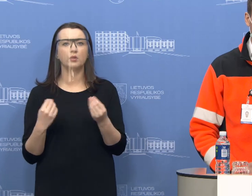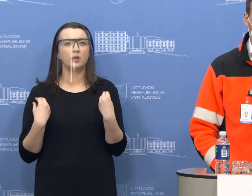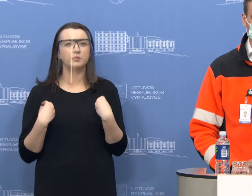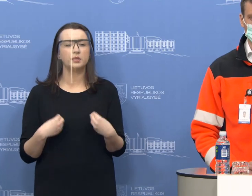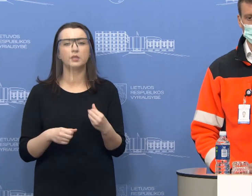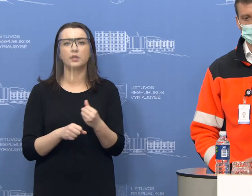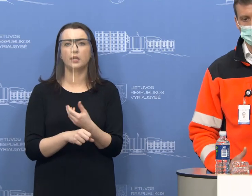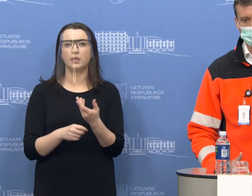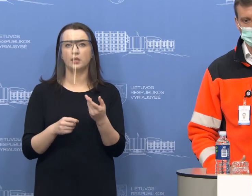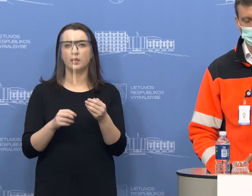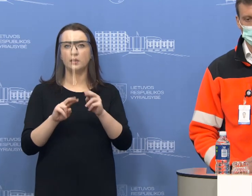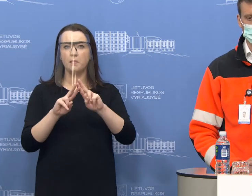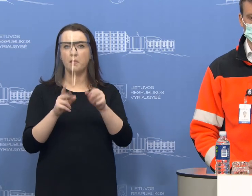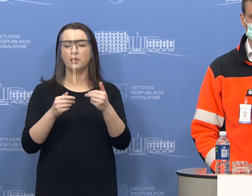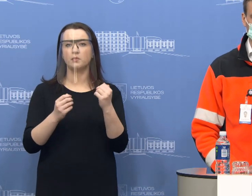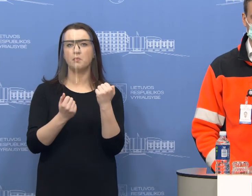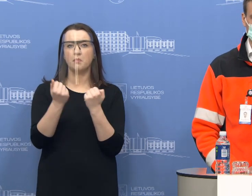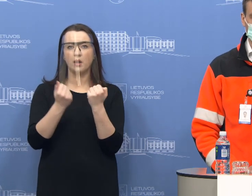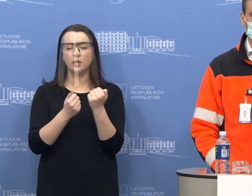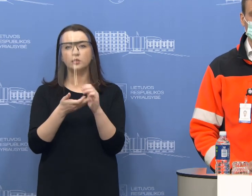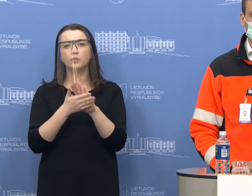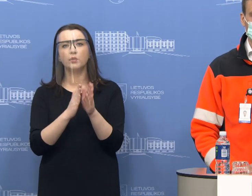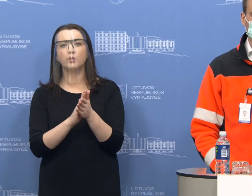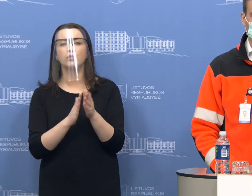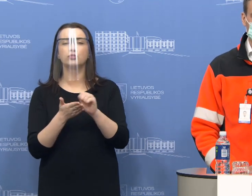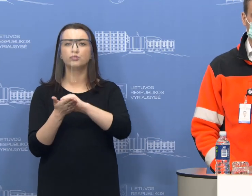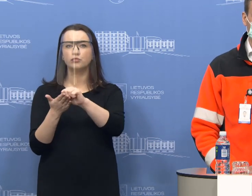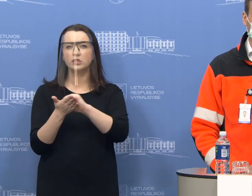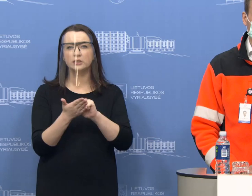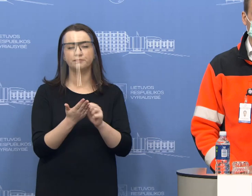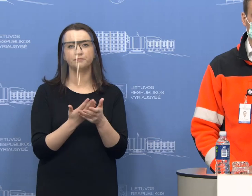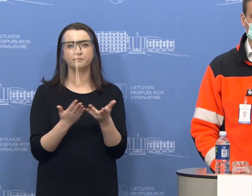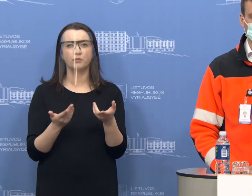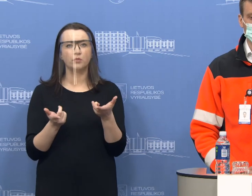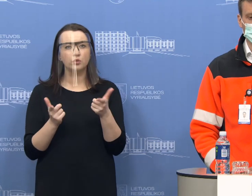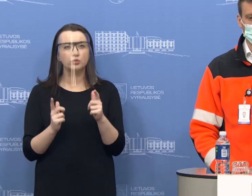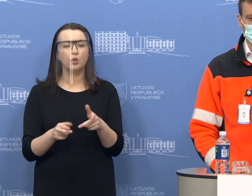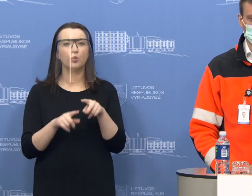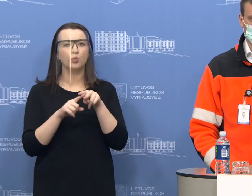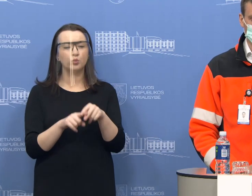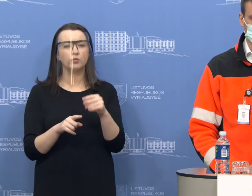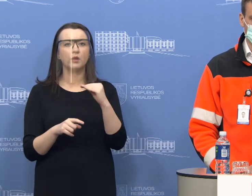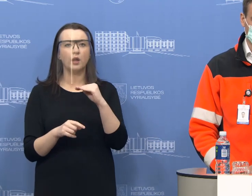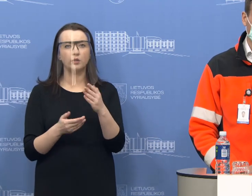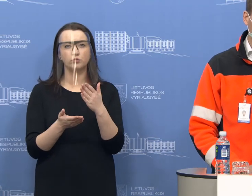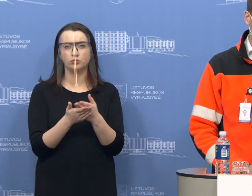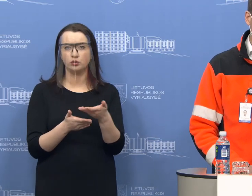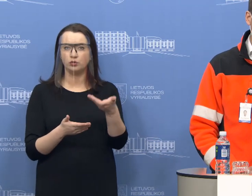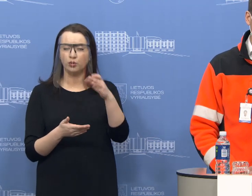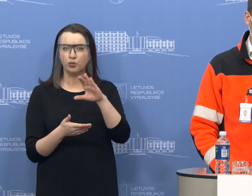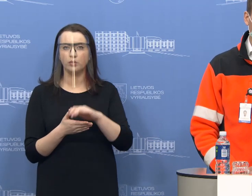paruošti specialiai automobilių, po kvietimui reikia dizinfekuoti. Todėl, iš tikrųjų, na, salginai tie krūvė be abejo yra didesni.